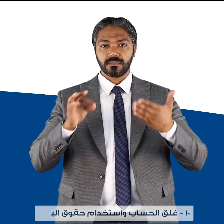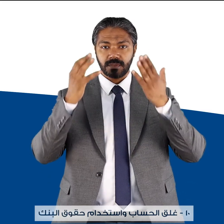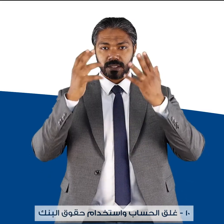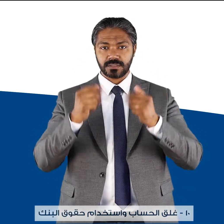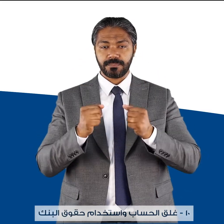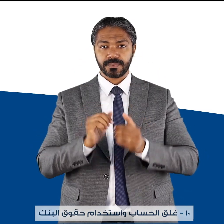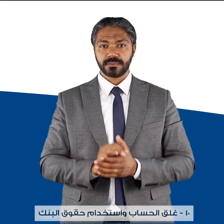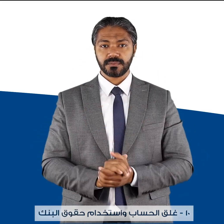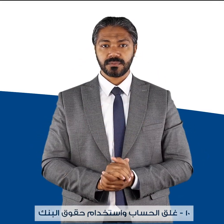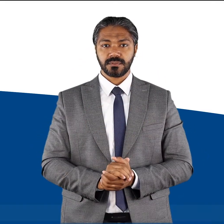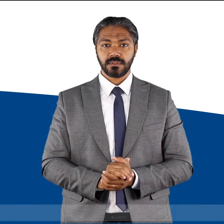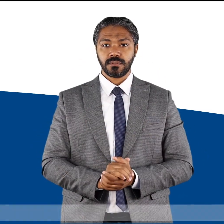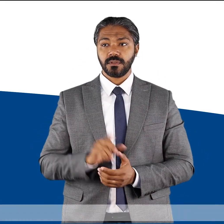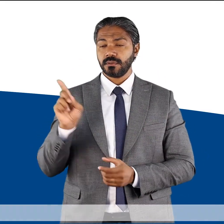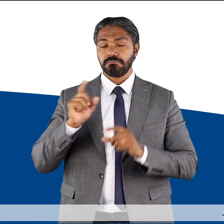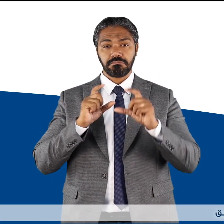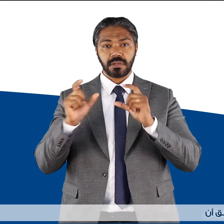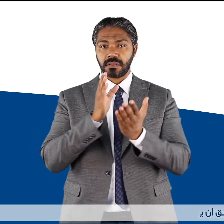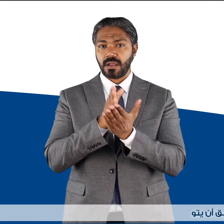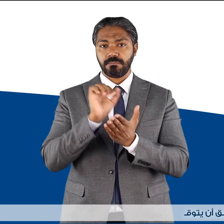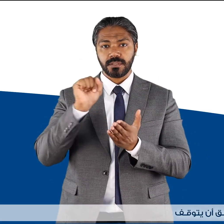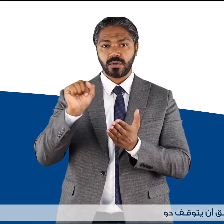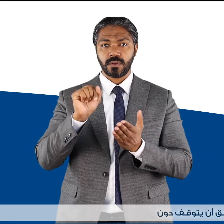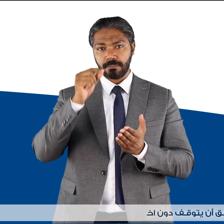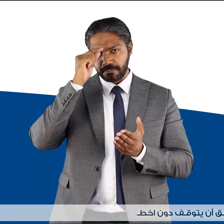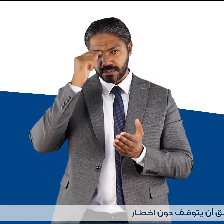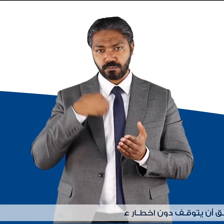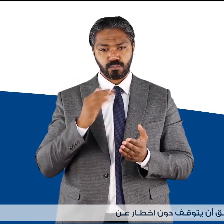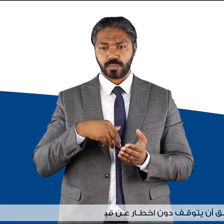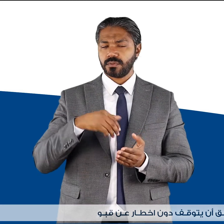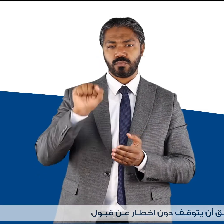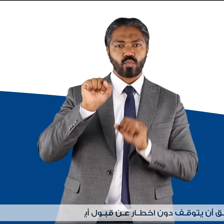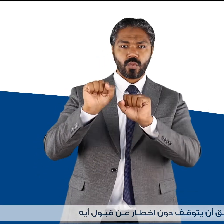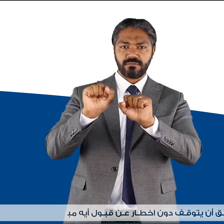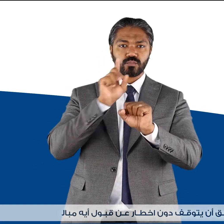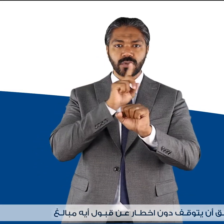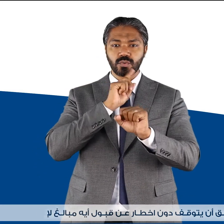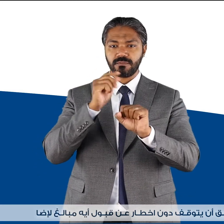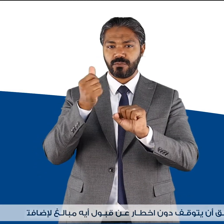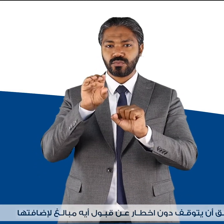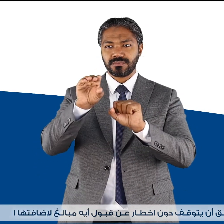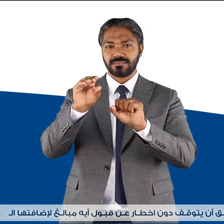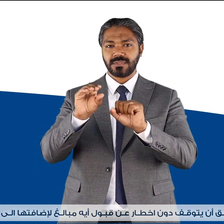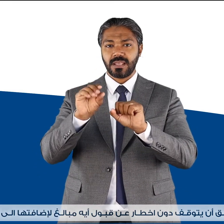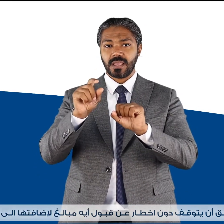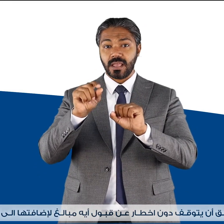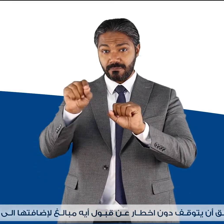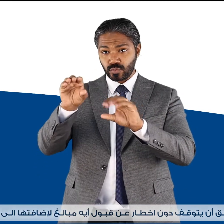حقوق البنك للبنك الحق أن يتوقف دون إختار عن قبول أي مبالغ لإضافتها إلى الحساب